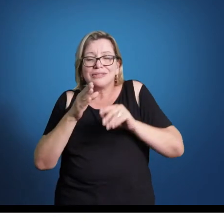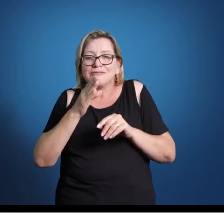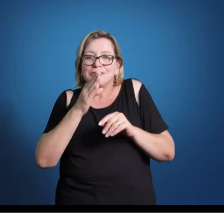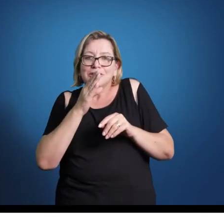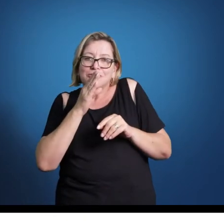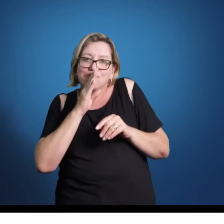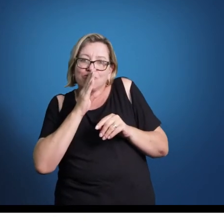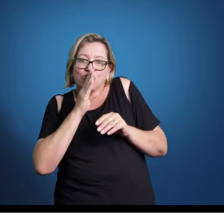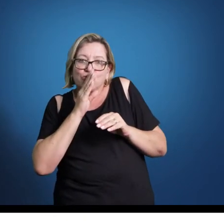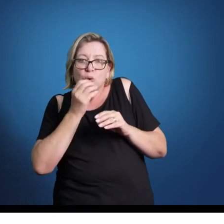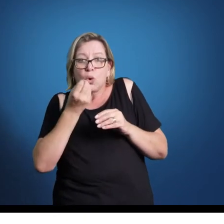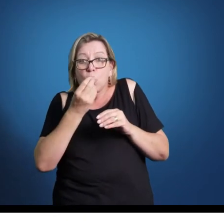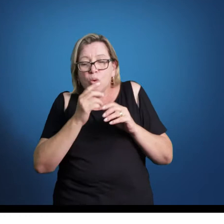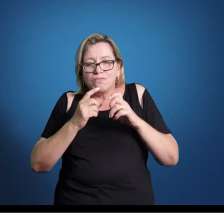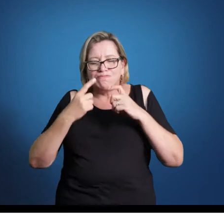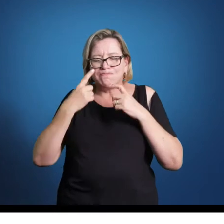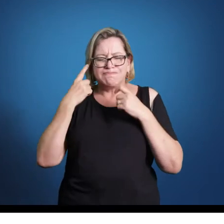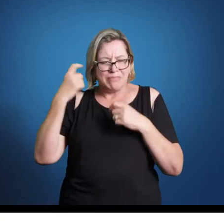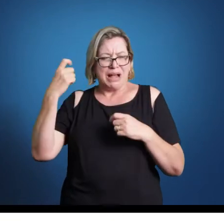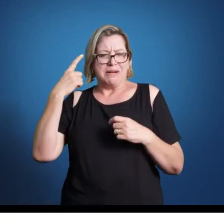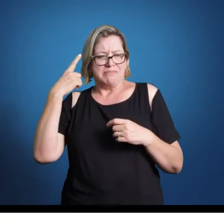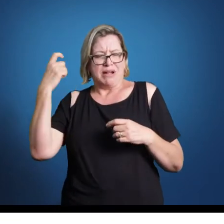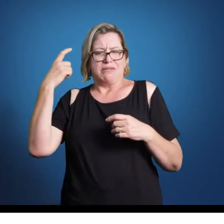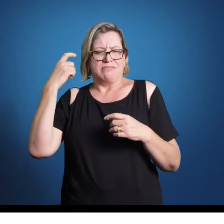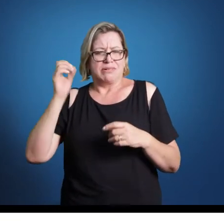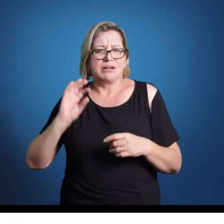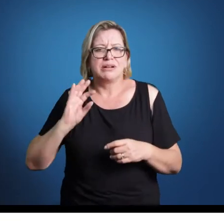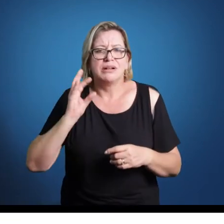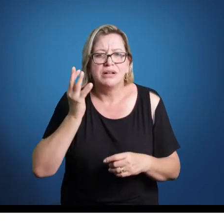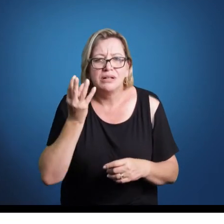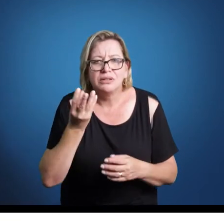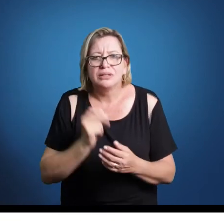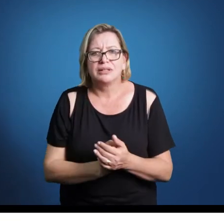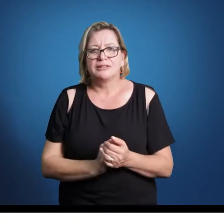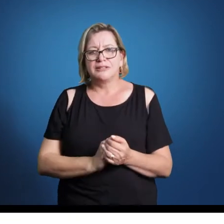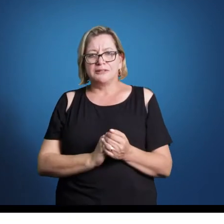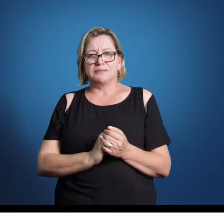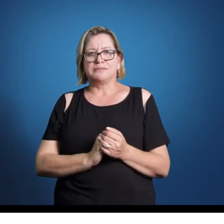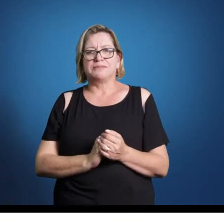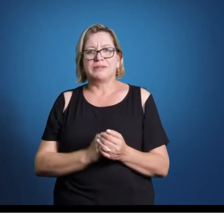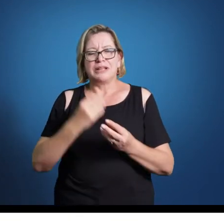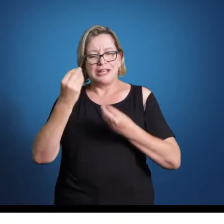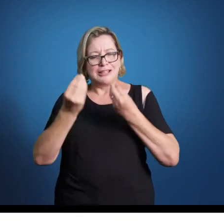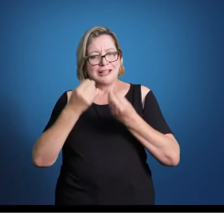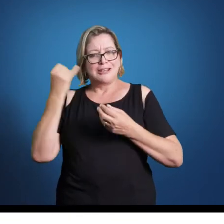de materiais, uma coisa em sequência da outra. Isso é bastante relevante.